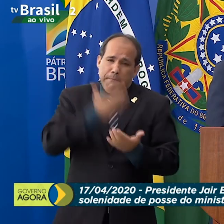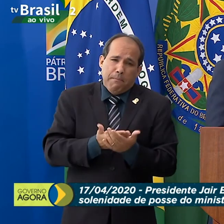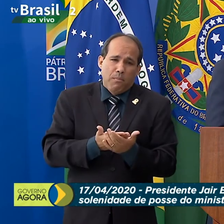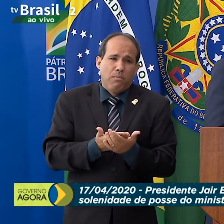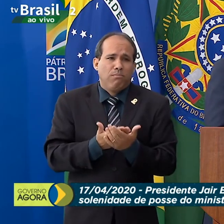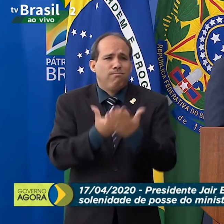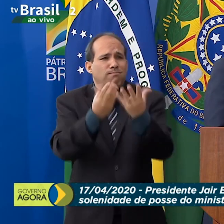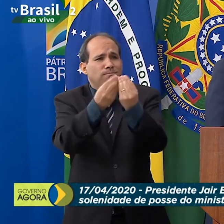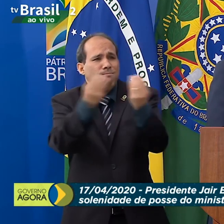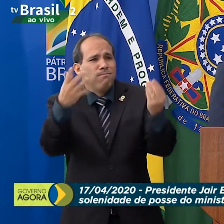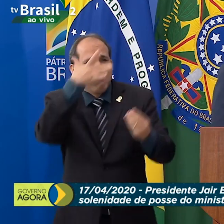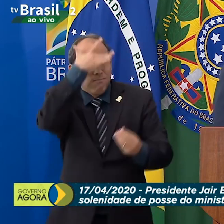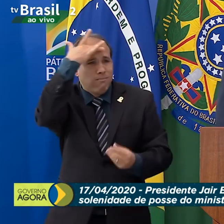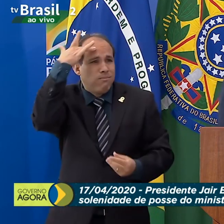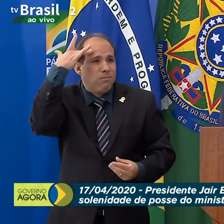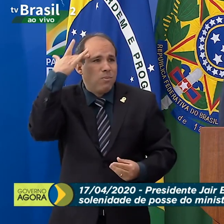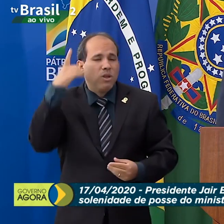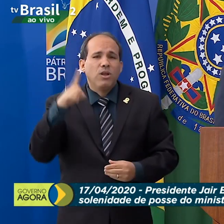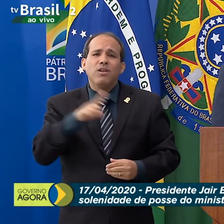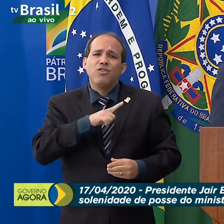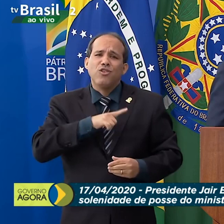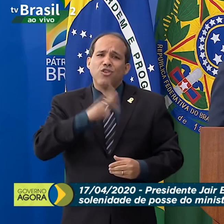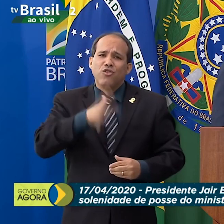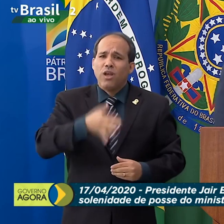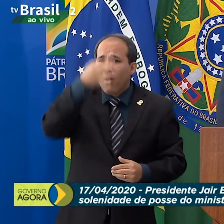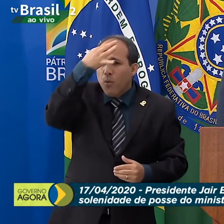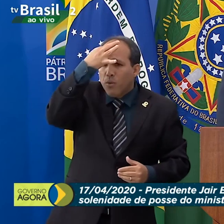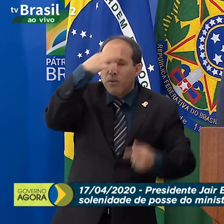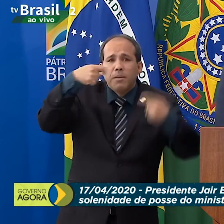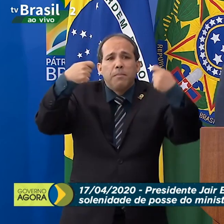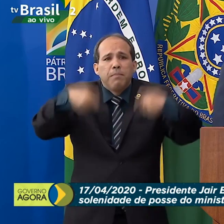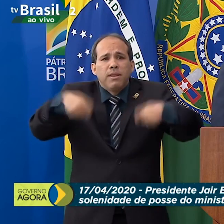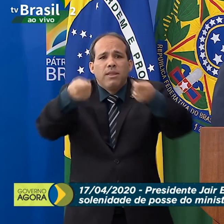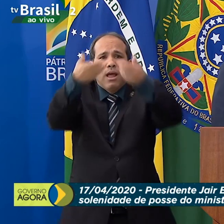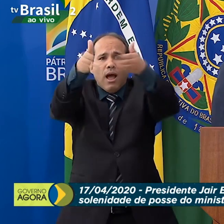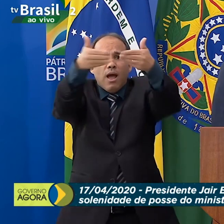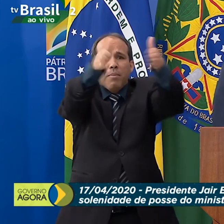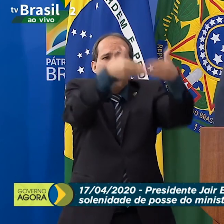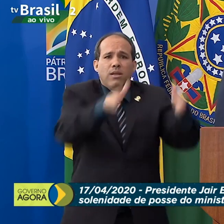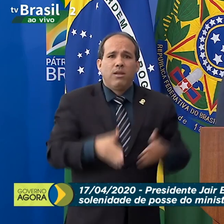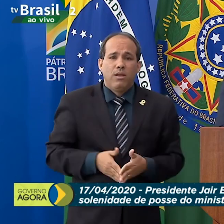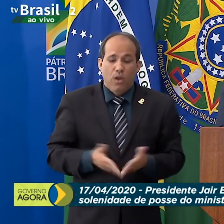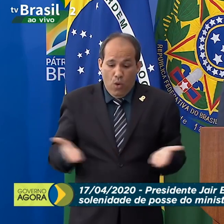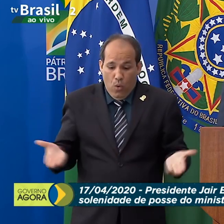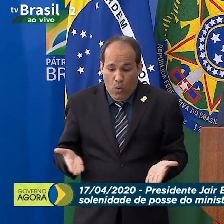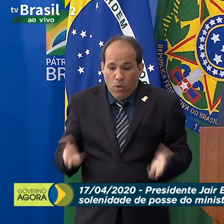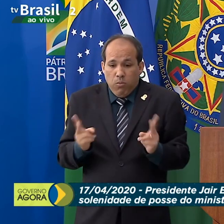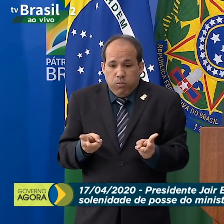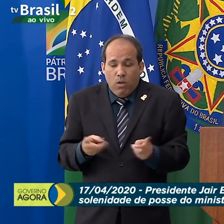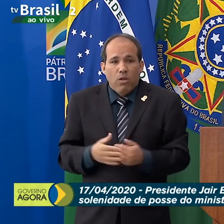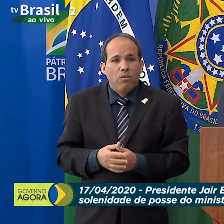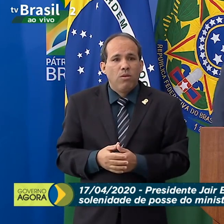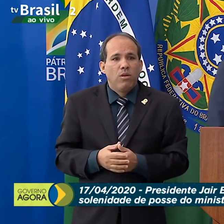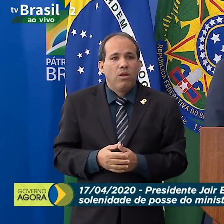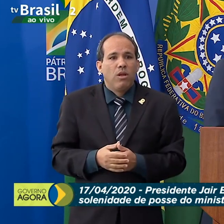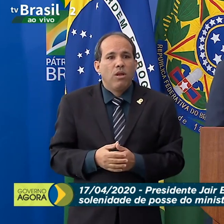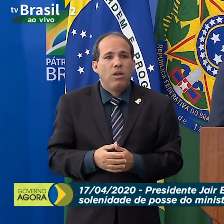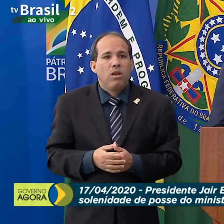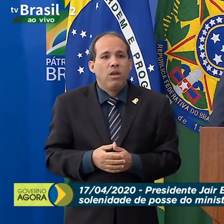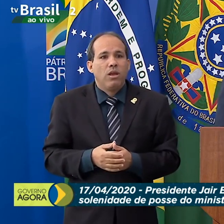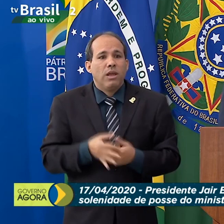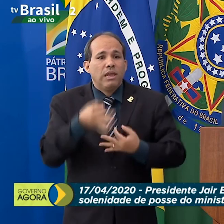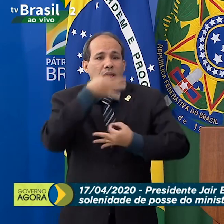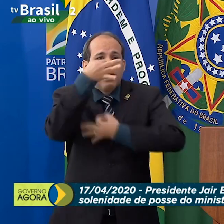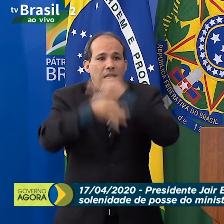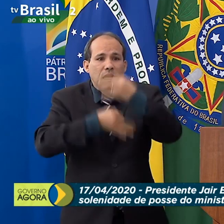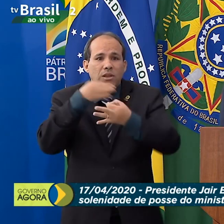contra os governadores e a Câmara, onde acaba de ser aprovado um projeto de compensação pelas perdas de arrecadação de